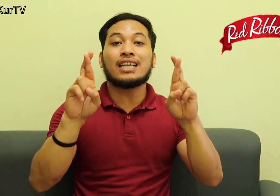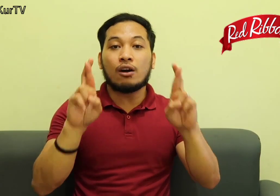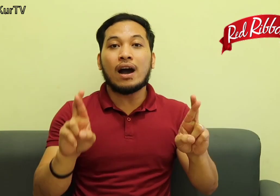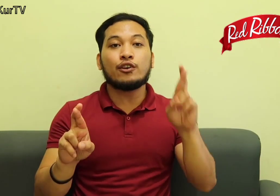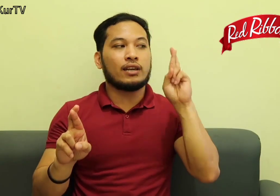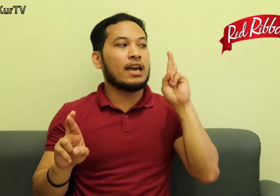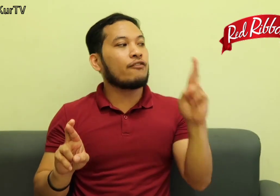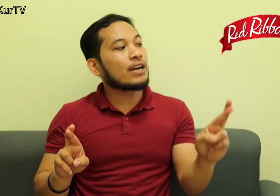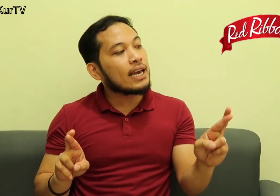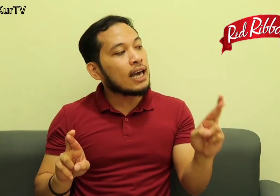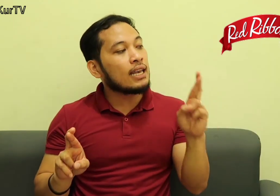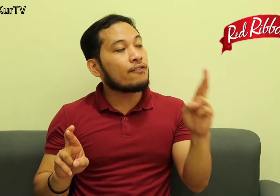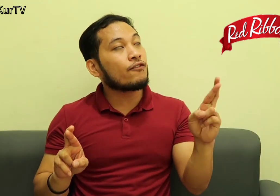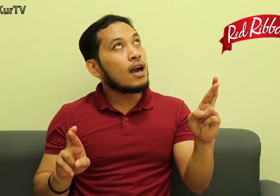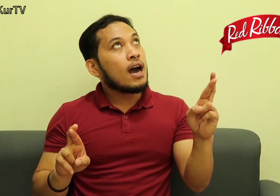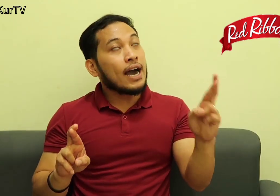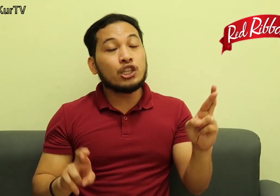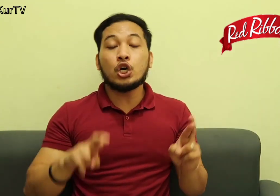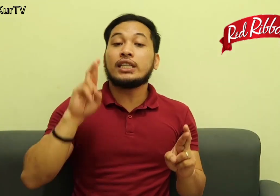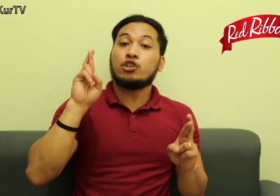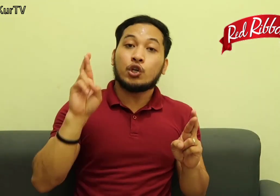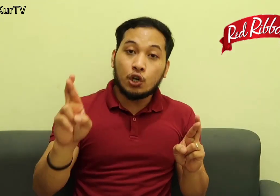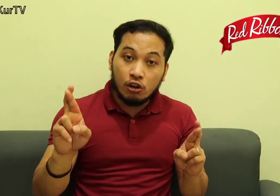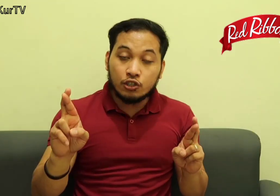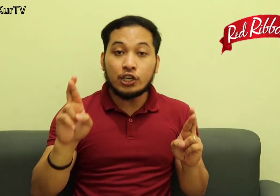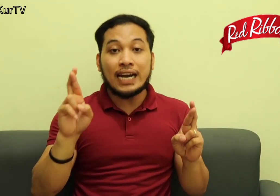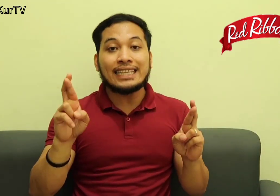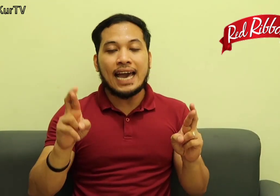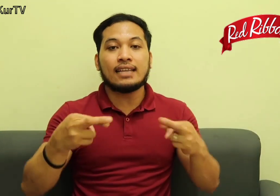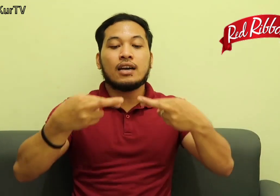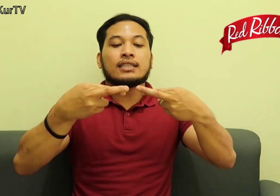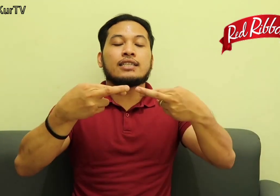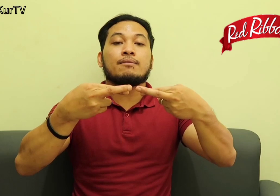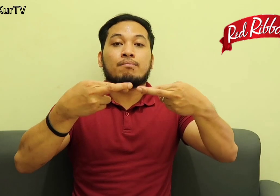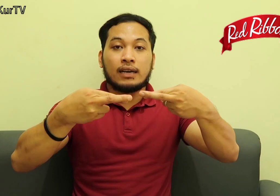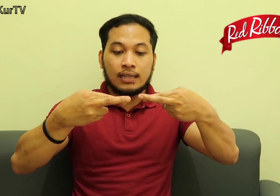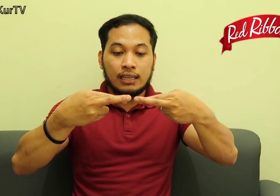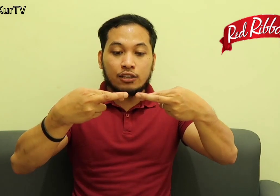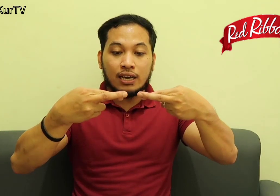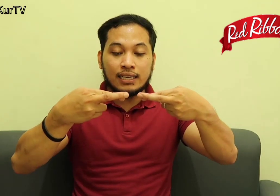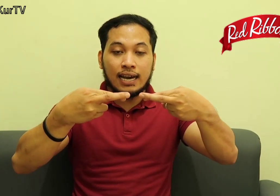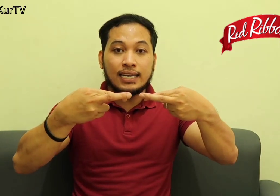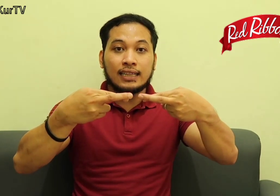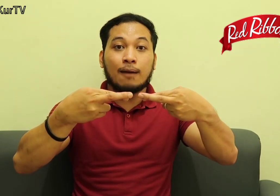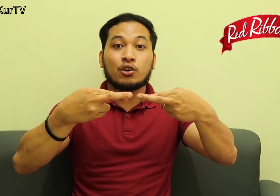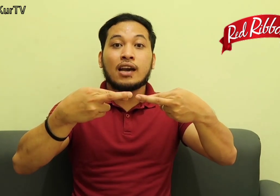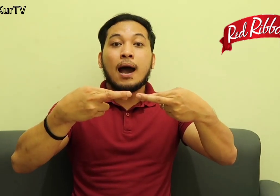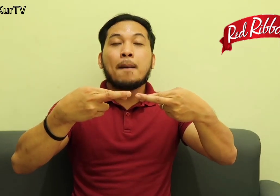dalawa Yung left, right Ah, left hand nyo And then yung Also yung right hand Tapos, pag-tikitin nyo lang silang ganyan Tapos,